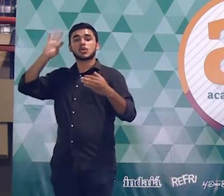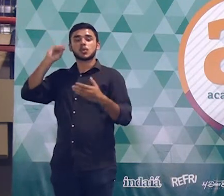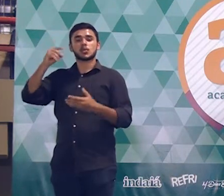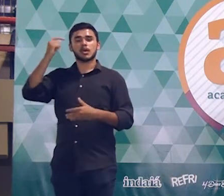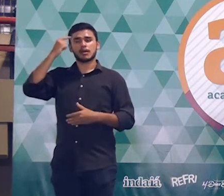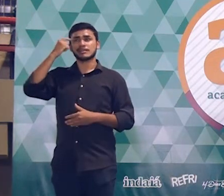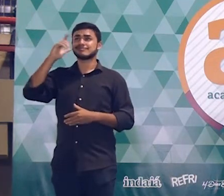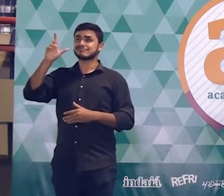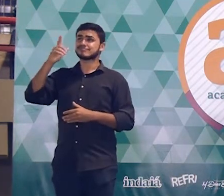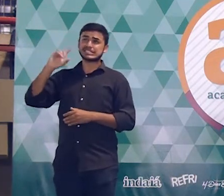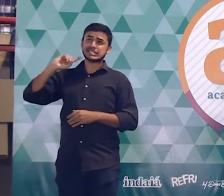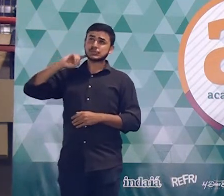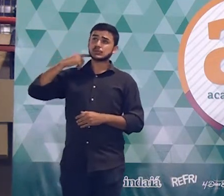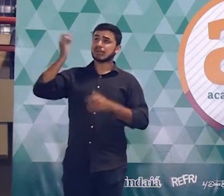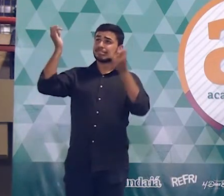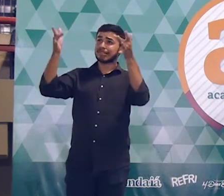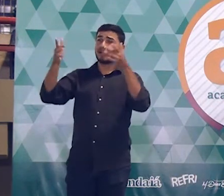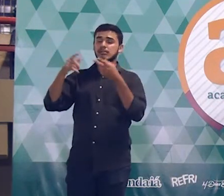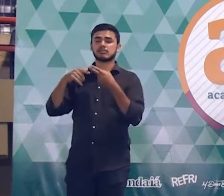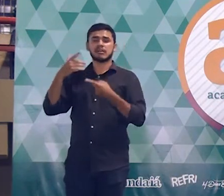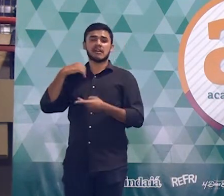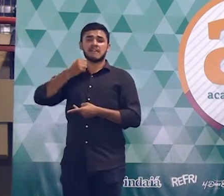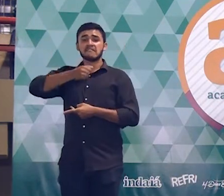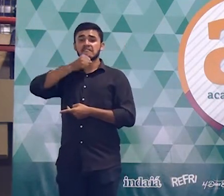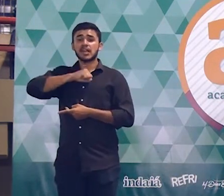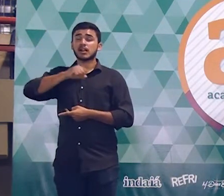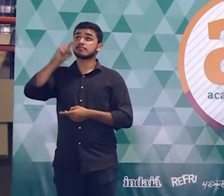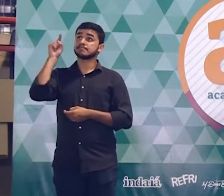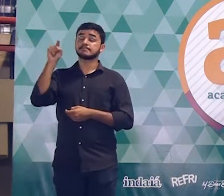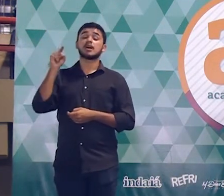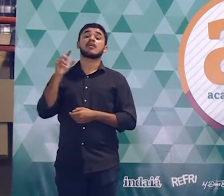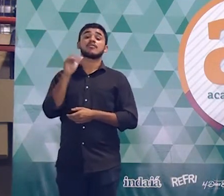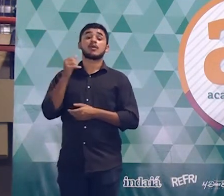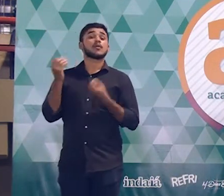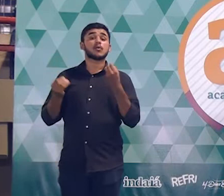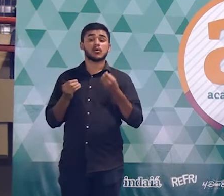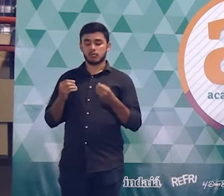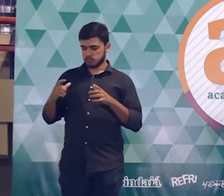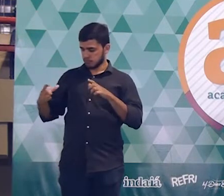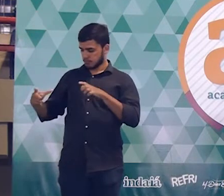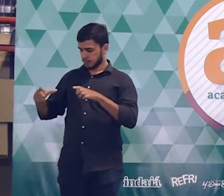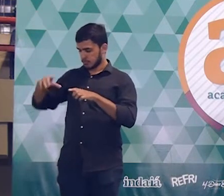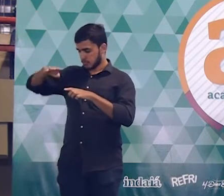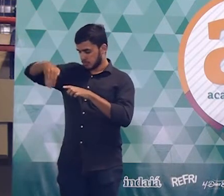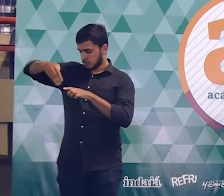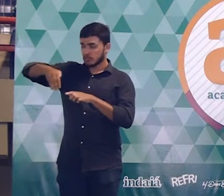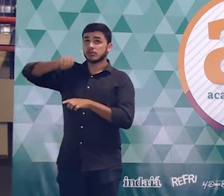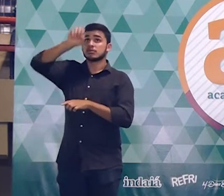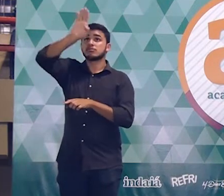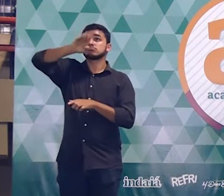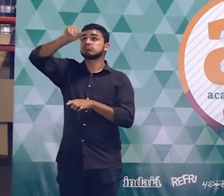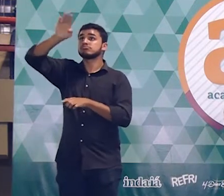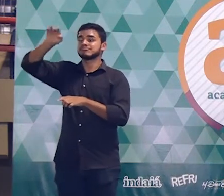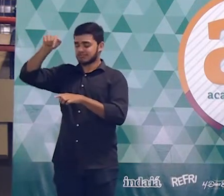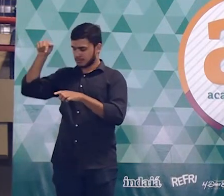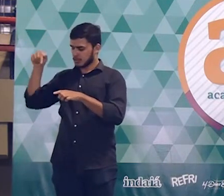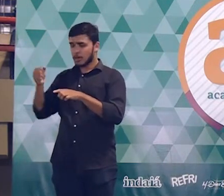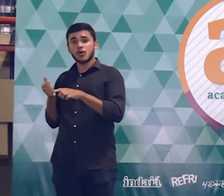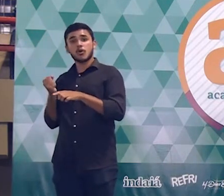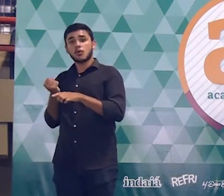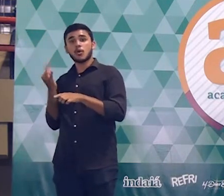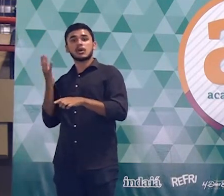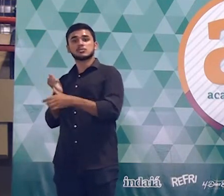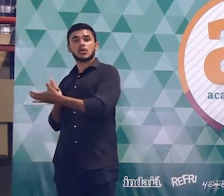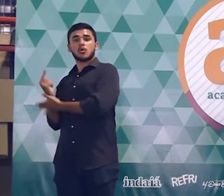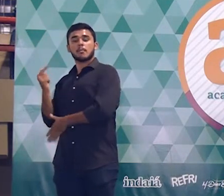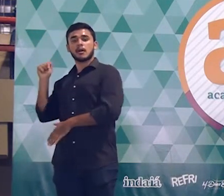parede tá gasta, a gente vai pintar a parede. E aí como é que a gente vai saber quantas latas de tinta eu vou precisar comprar pra pintar a parede?